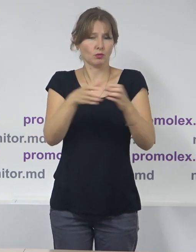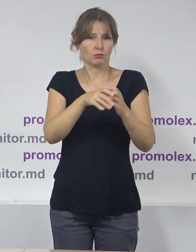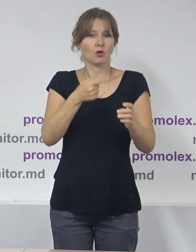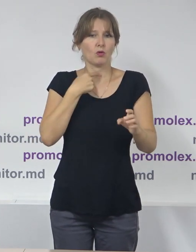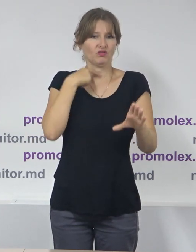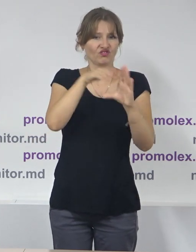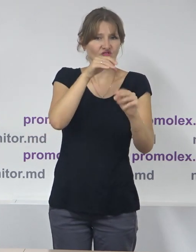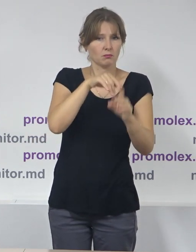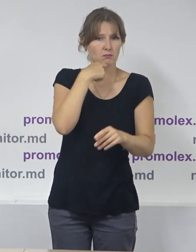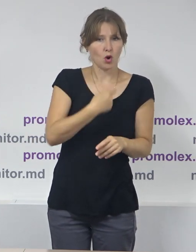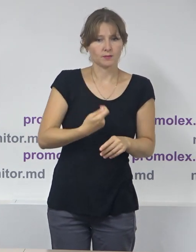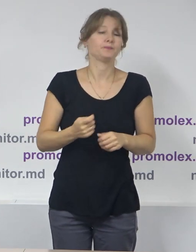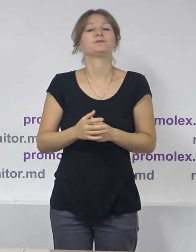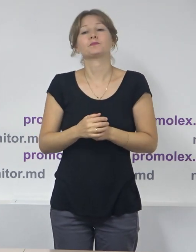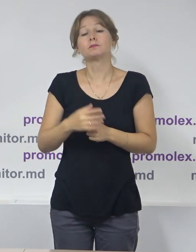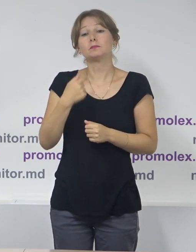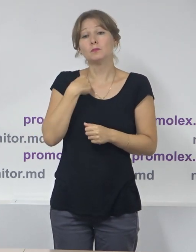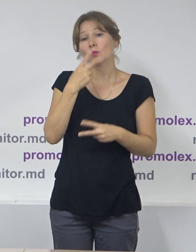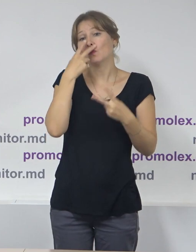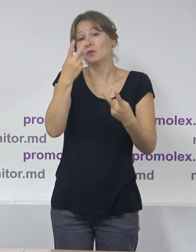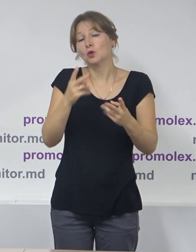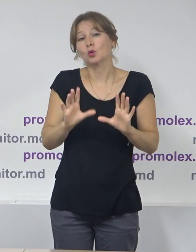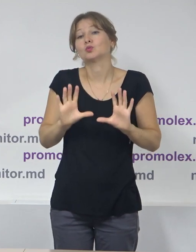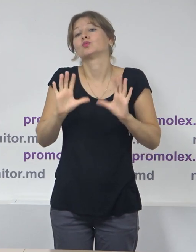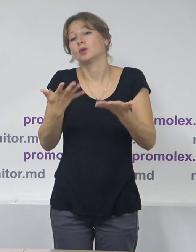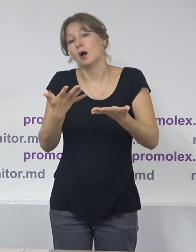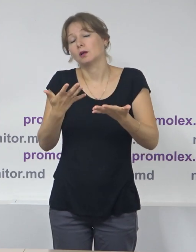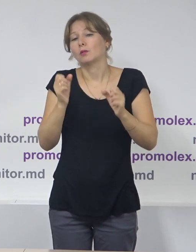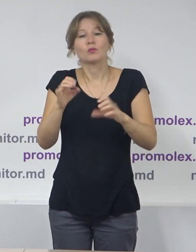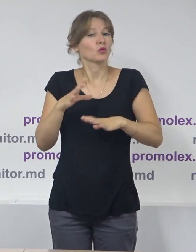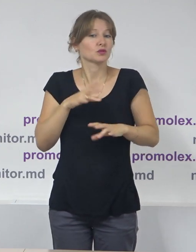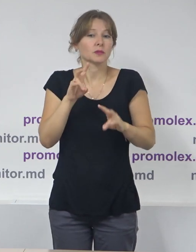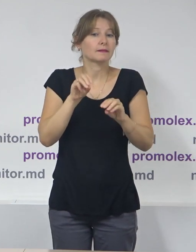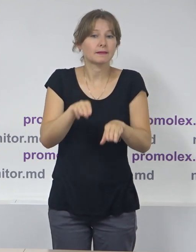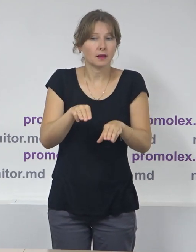că probabil întâmplător sau nu întâmplător, cine știe,